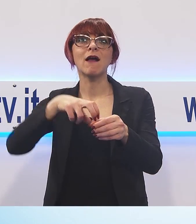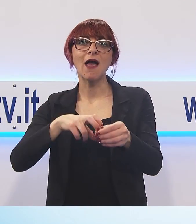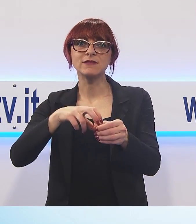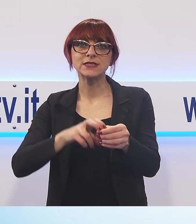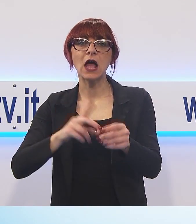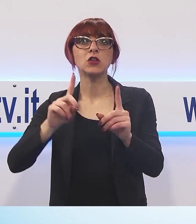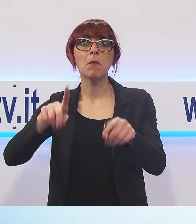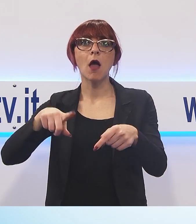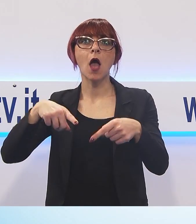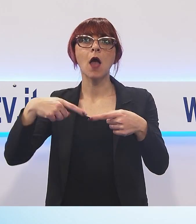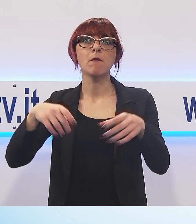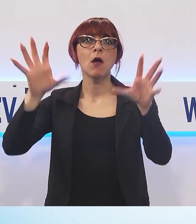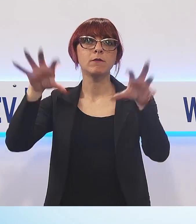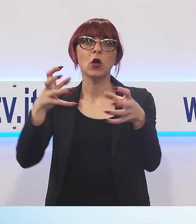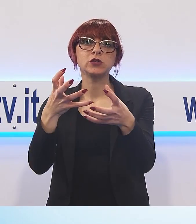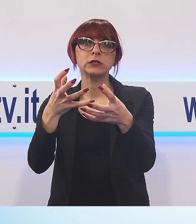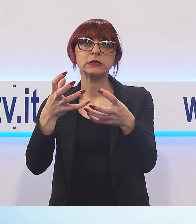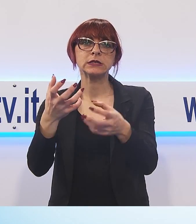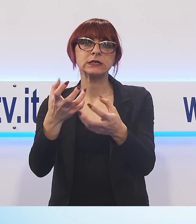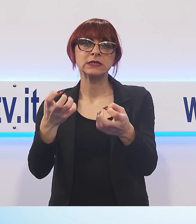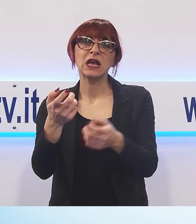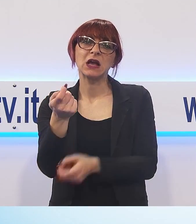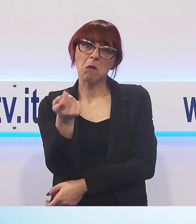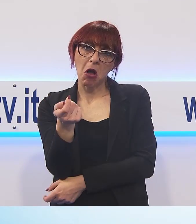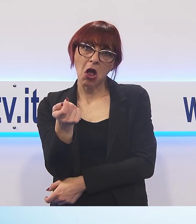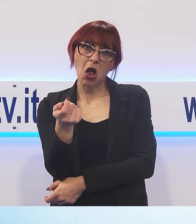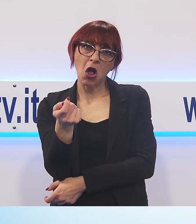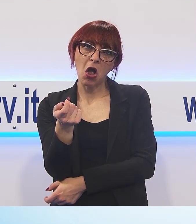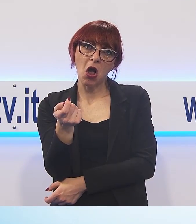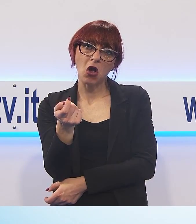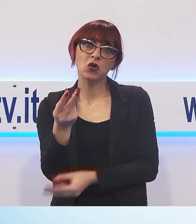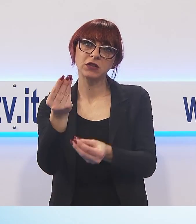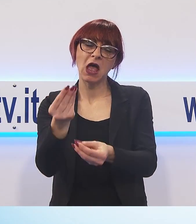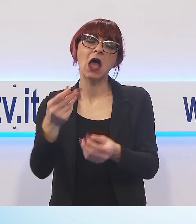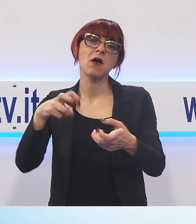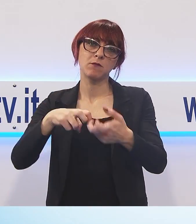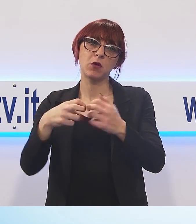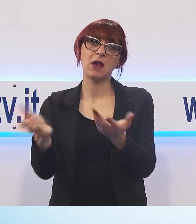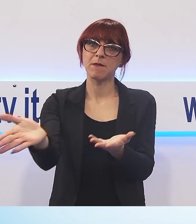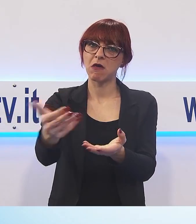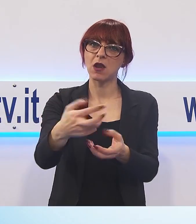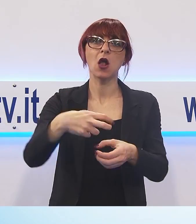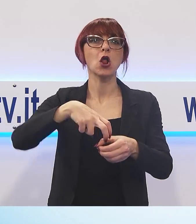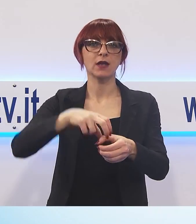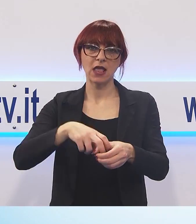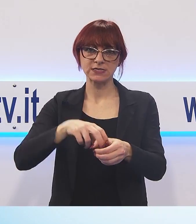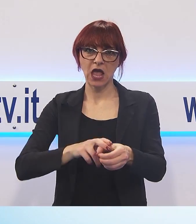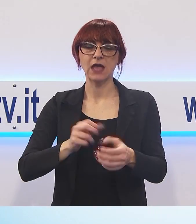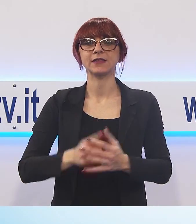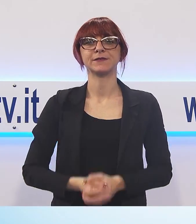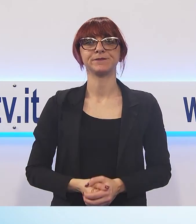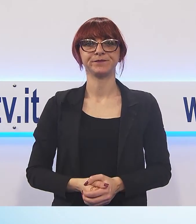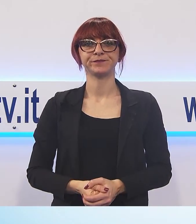in crisi i frutti, stiamo parlando di raccolta delle castagne. Durante la scorsa estate, in più occasioni, vi abbiamo parlato della